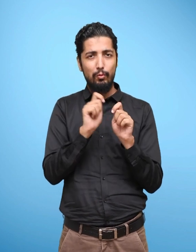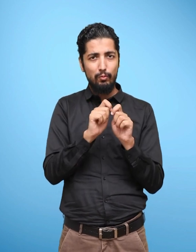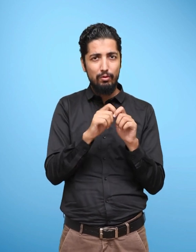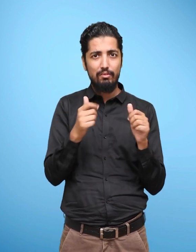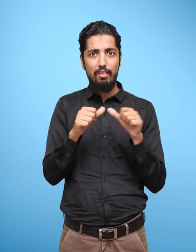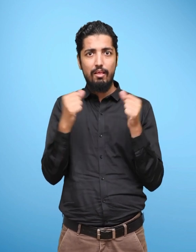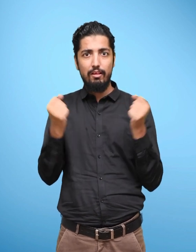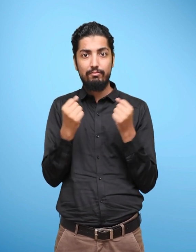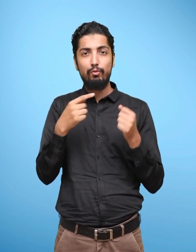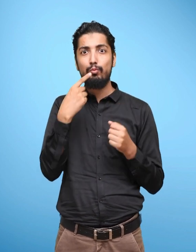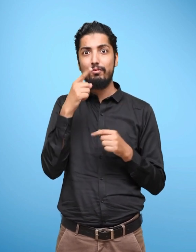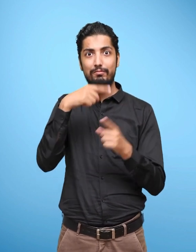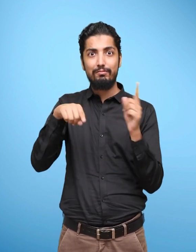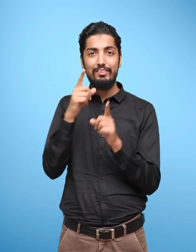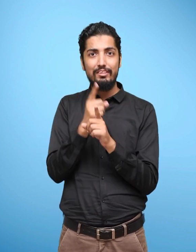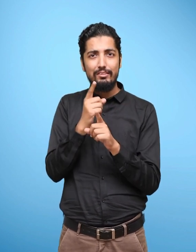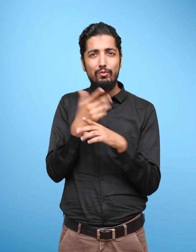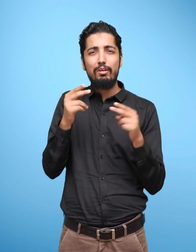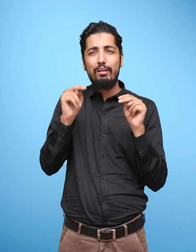teacher Wherever required.